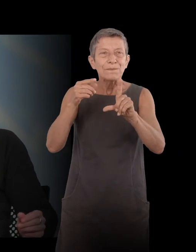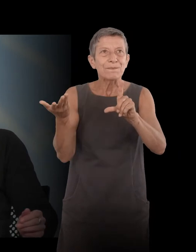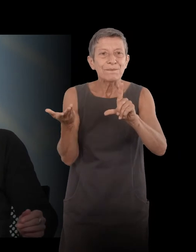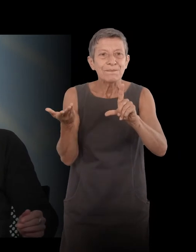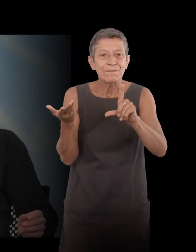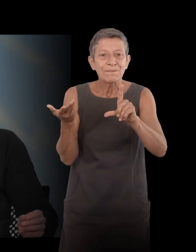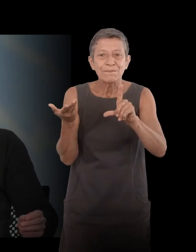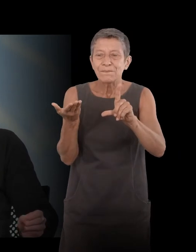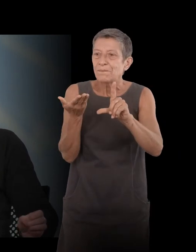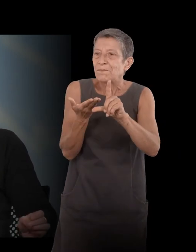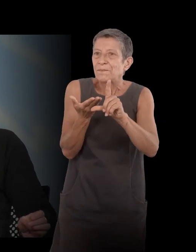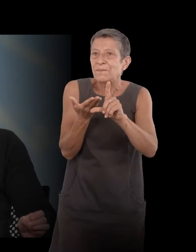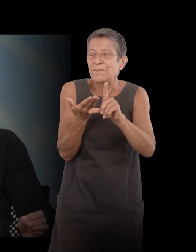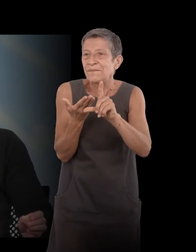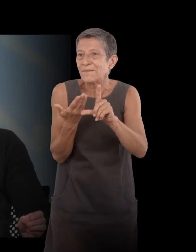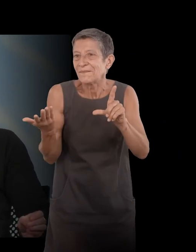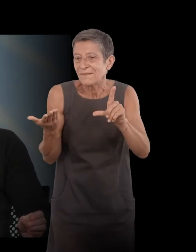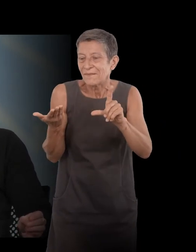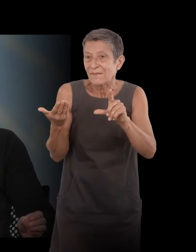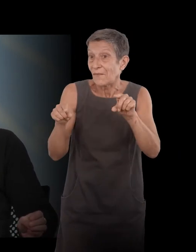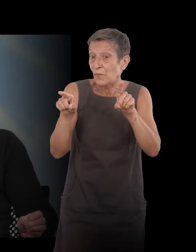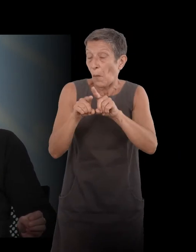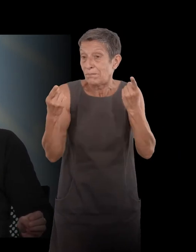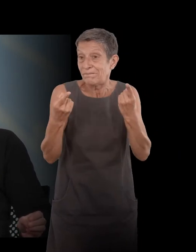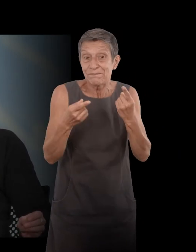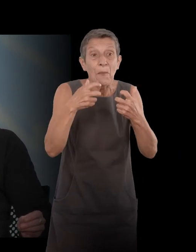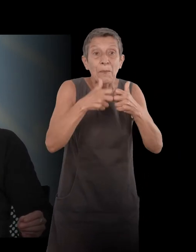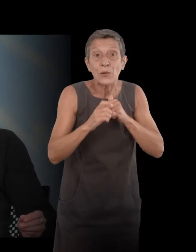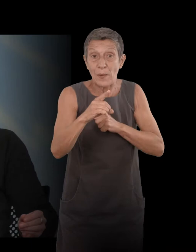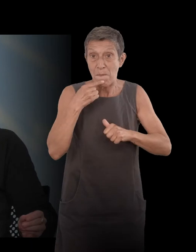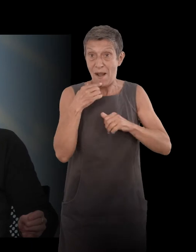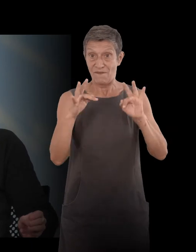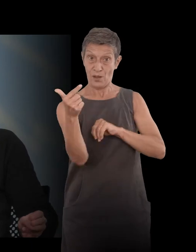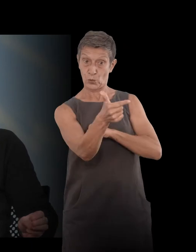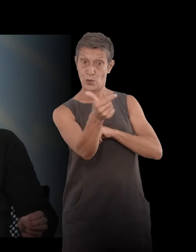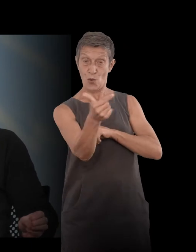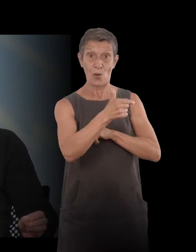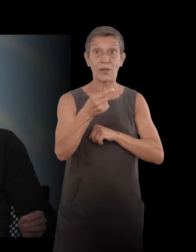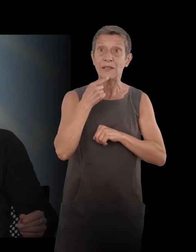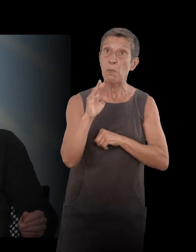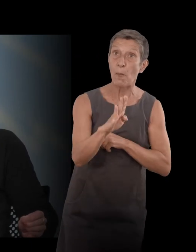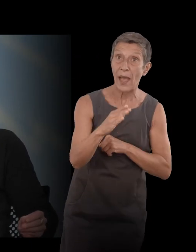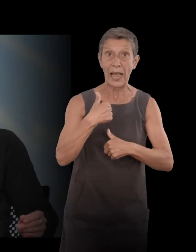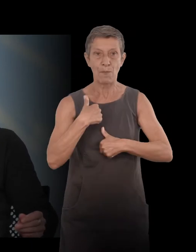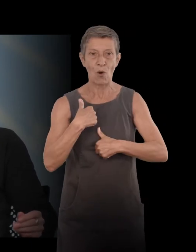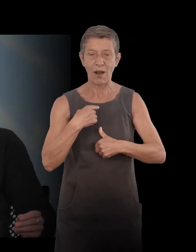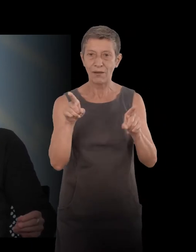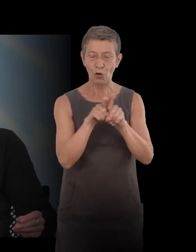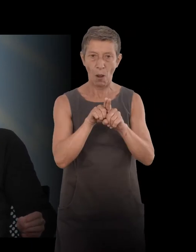that Dumayet said of you two, he said, Baubert and I, and we are an attelage amical. What